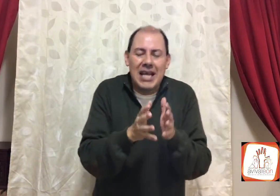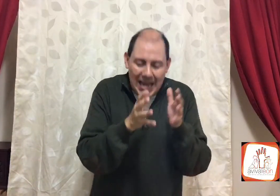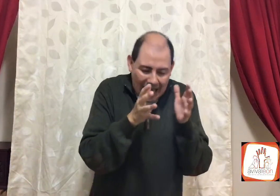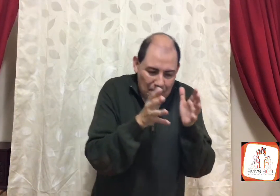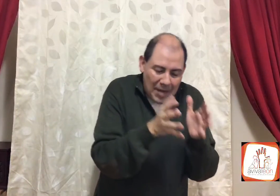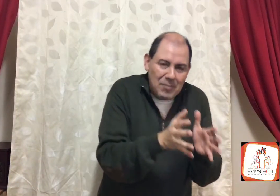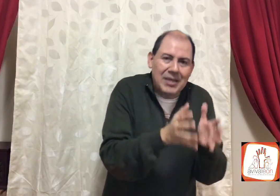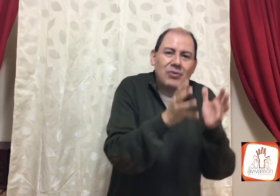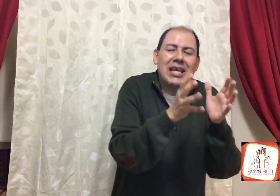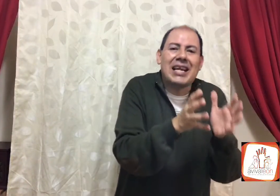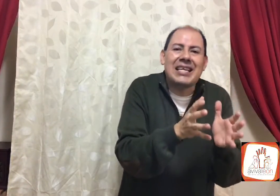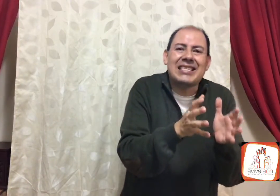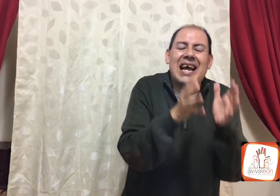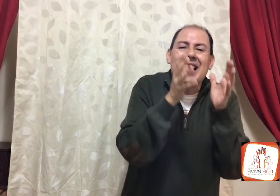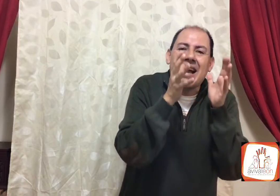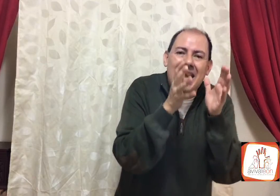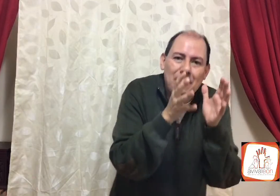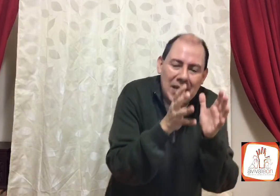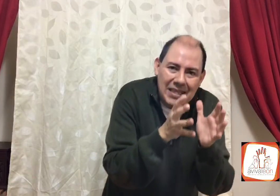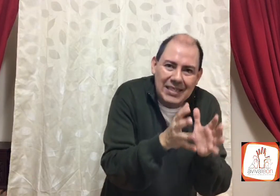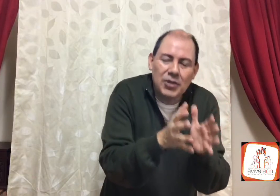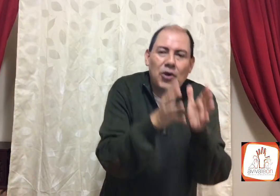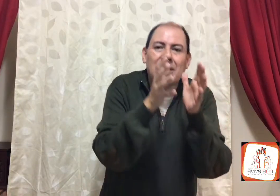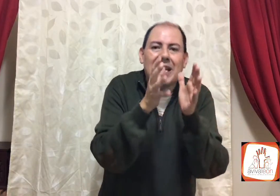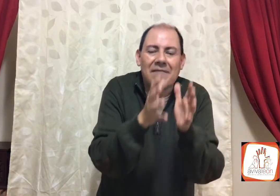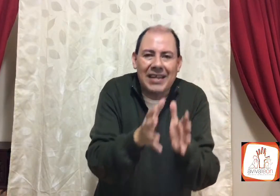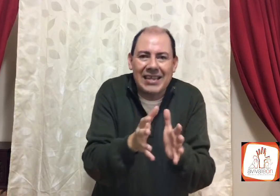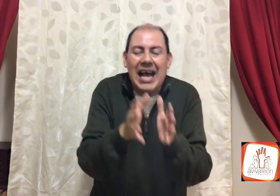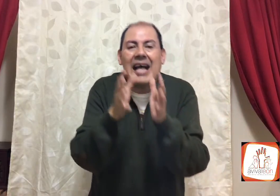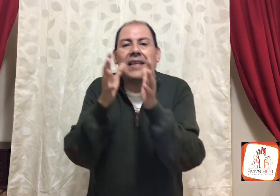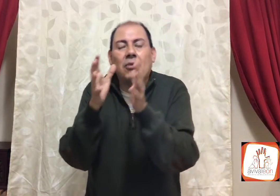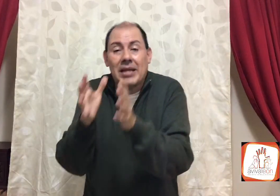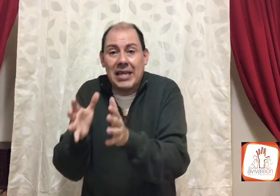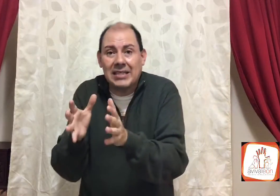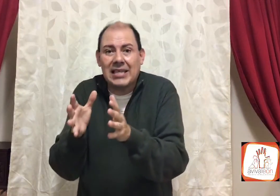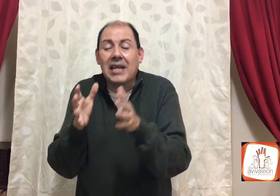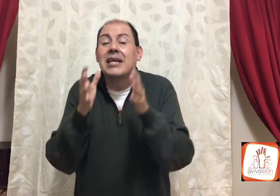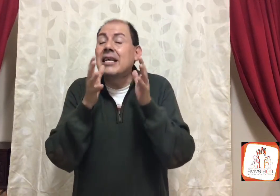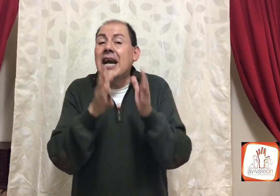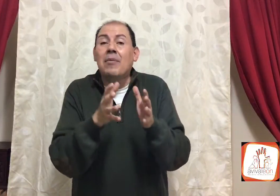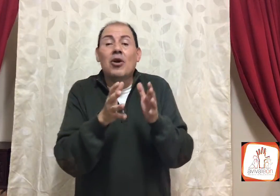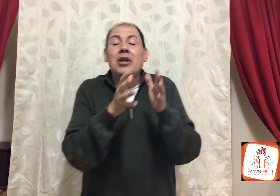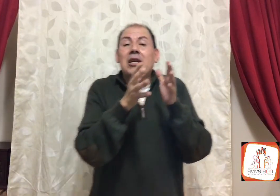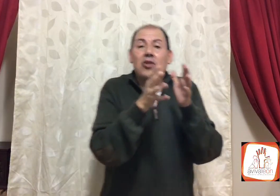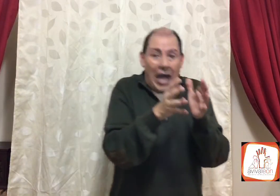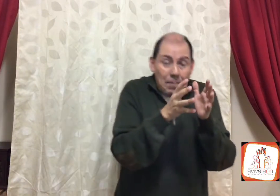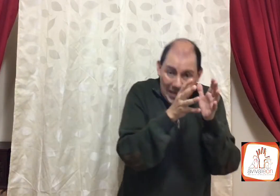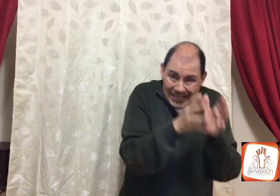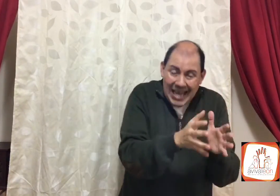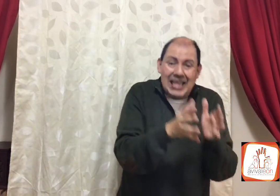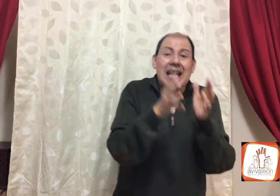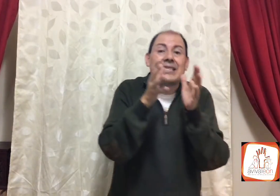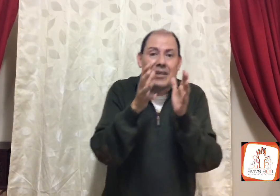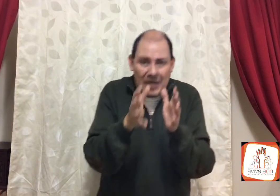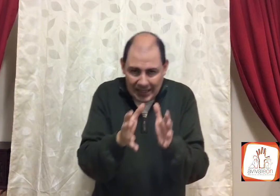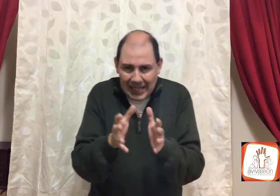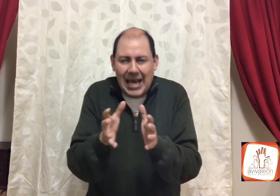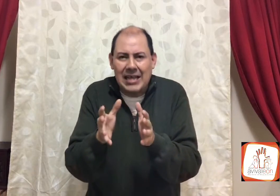la que permite una iglesia, en bendición, en libertad, en obediencia, y hablo, a pesar de las adversidades,